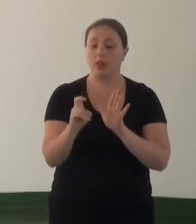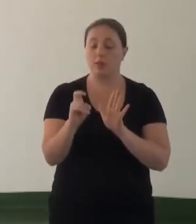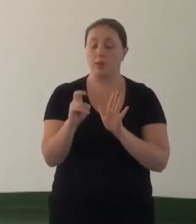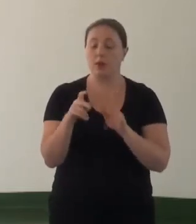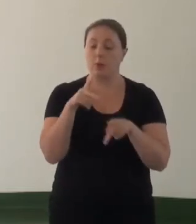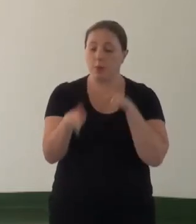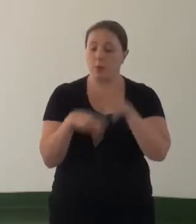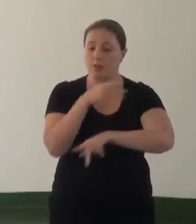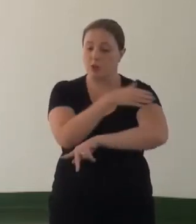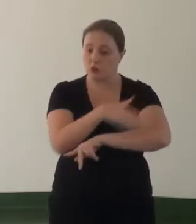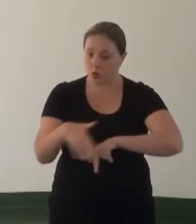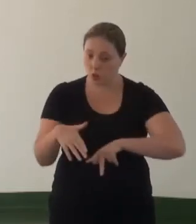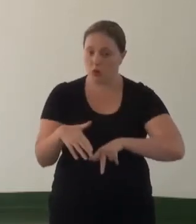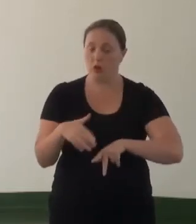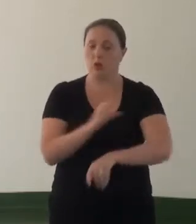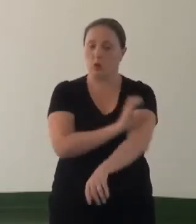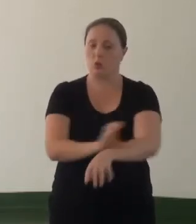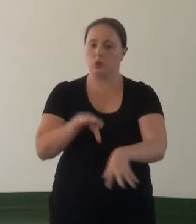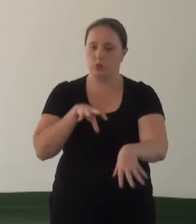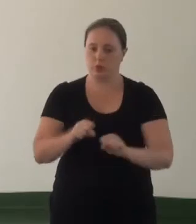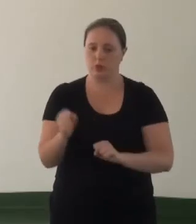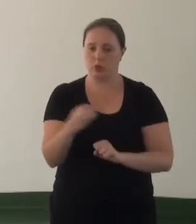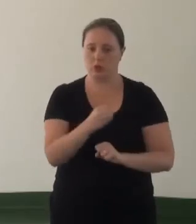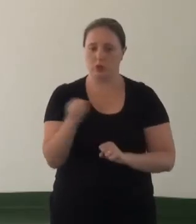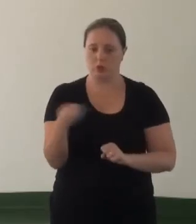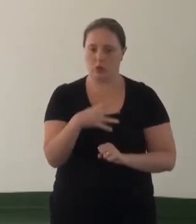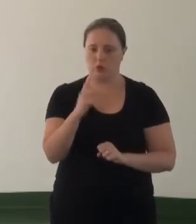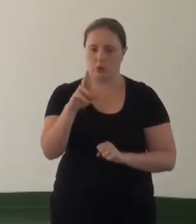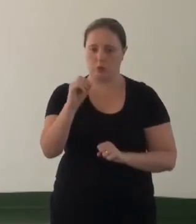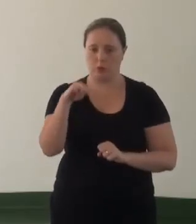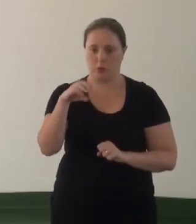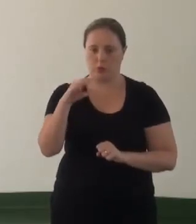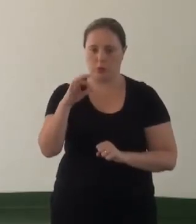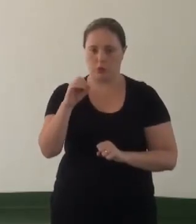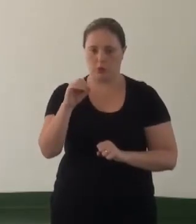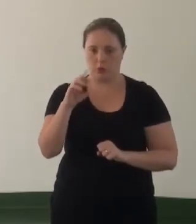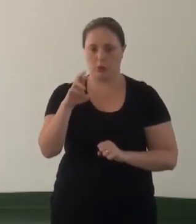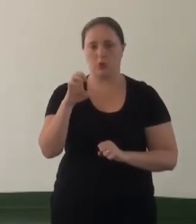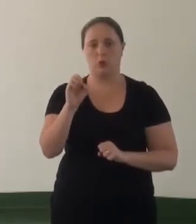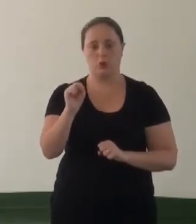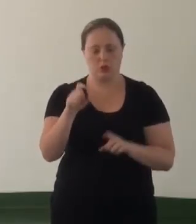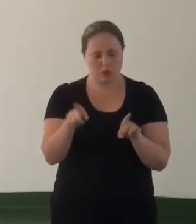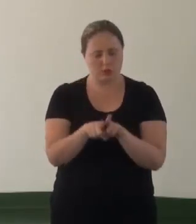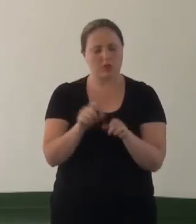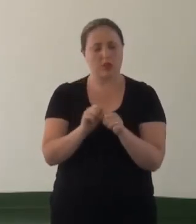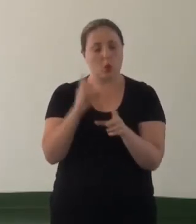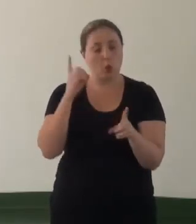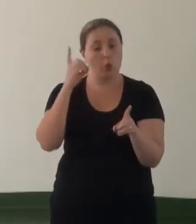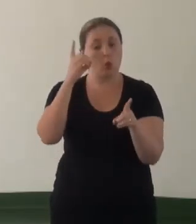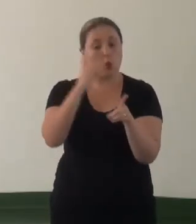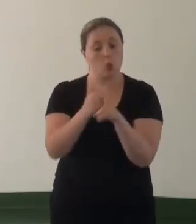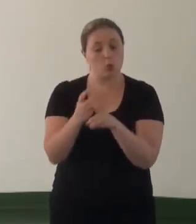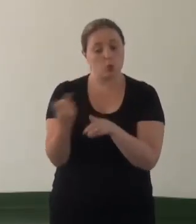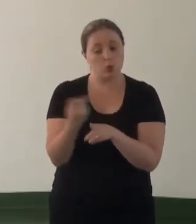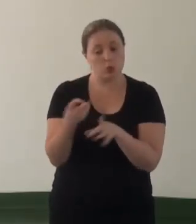curso de formação de novos promotores, sobretudo promovendo o encontro dos mesmos com os movimentos sociais.